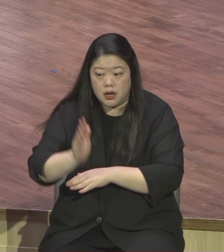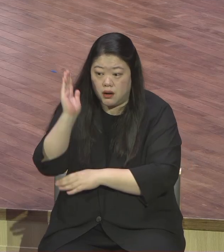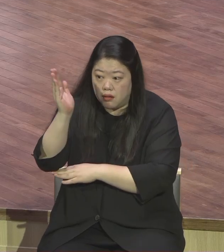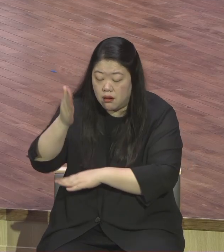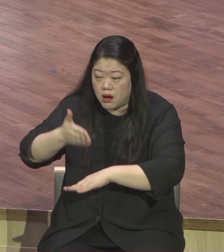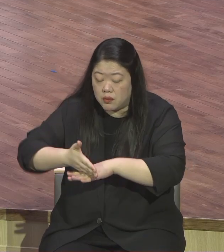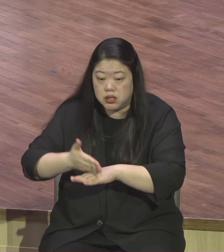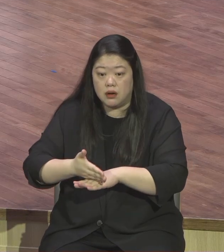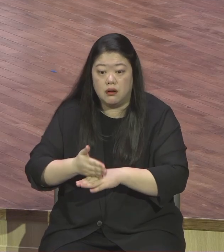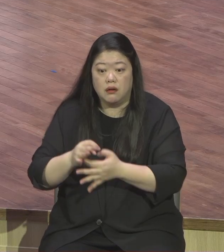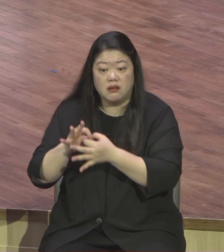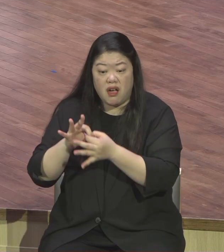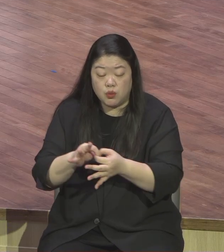보란듯이 상상을 줘야 합니다